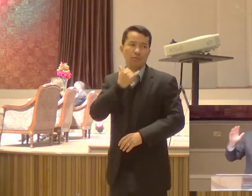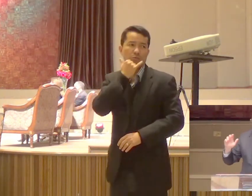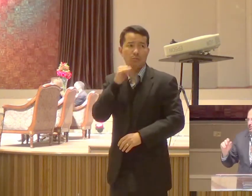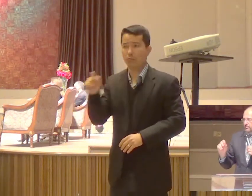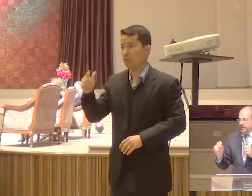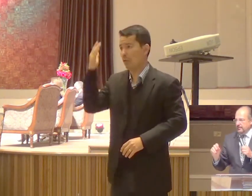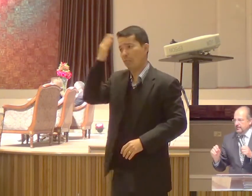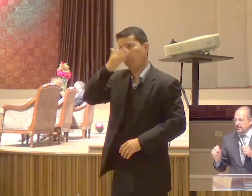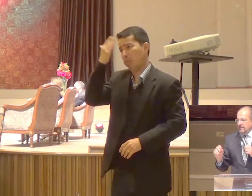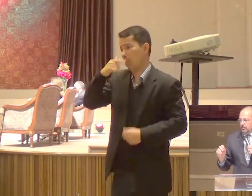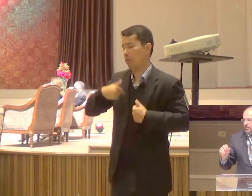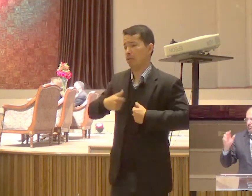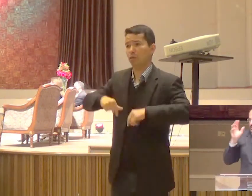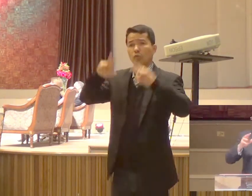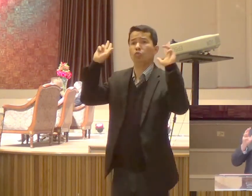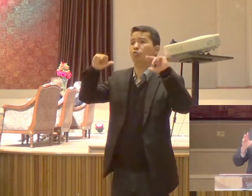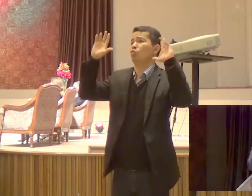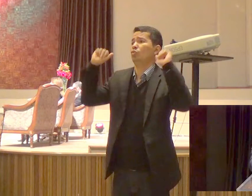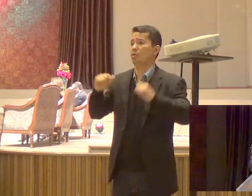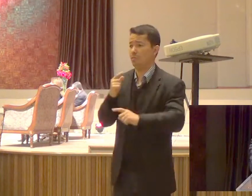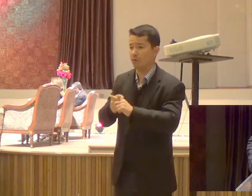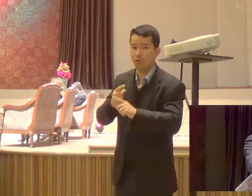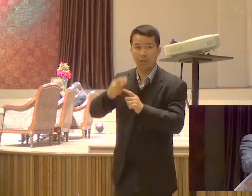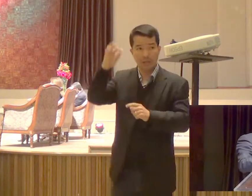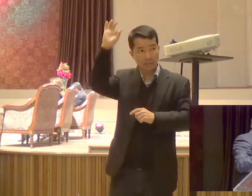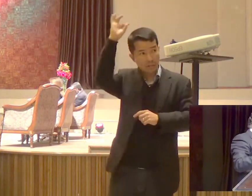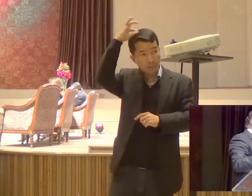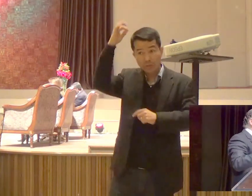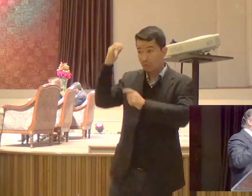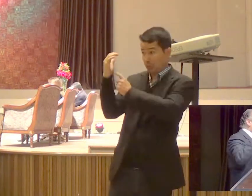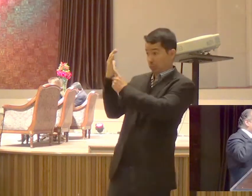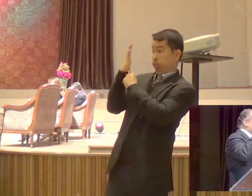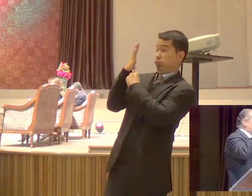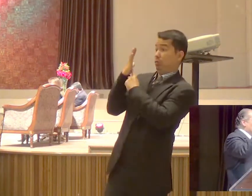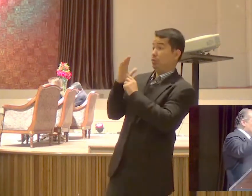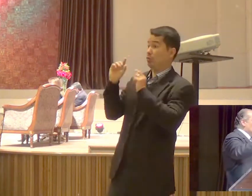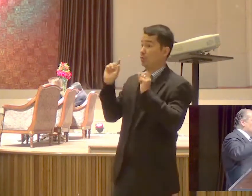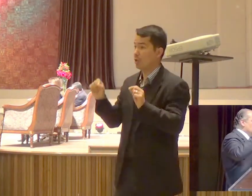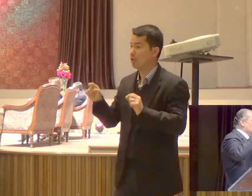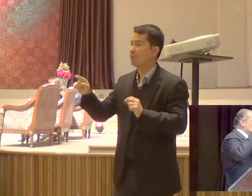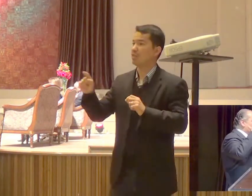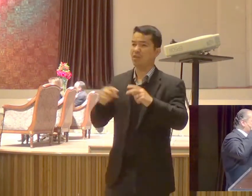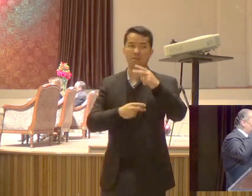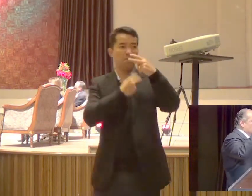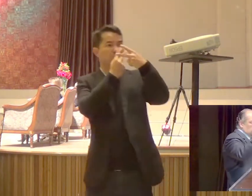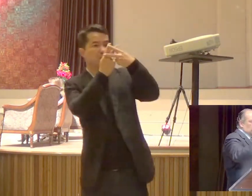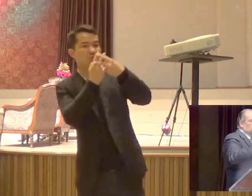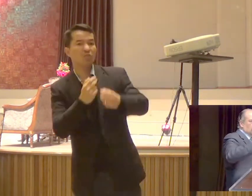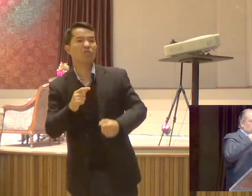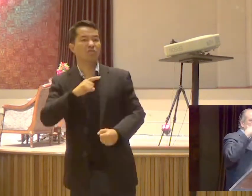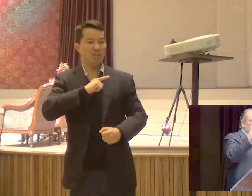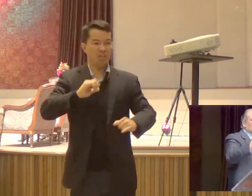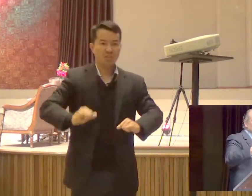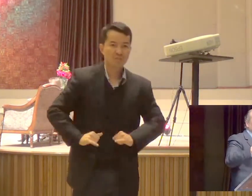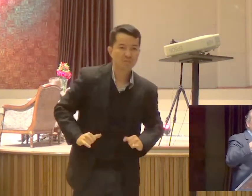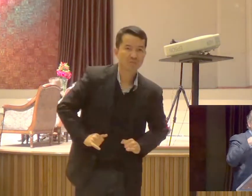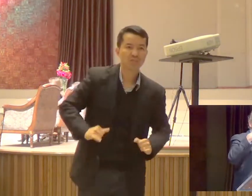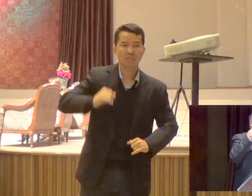vocês vão me ver Porque o que o Espírito Santo me revela São prisões e tribulações e dificuldades Eu